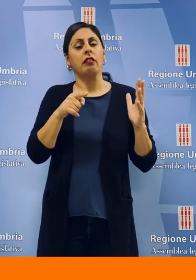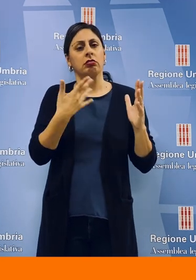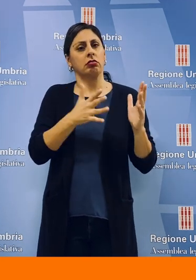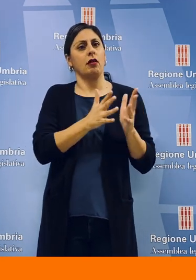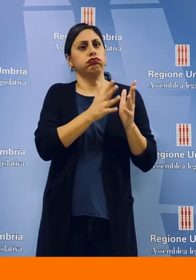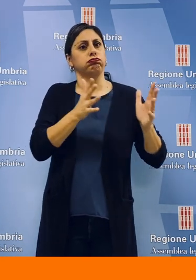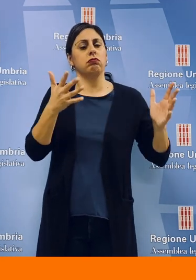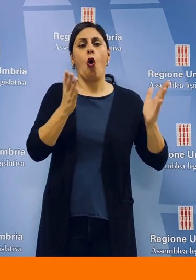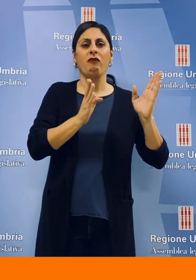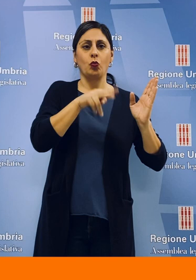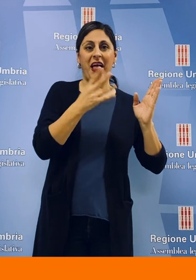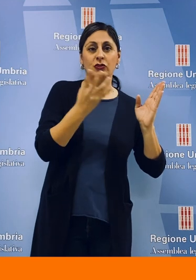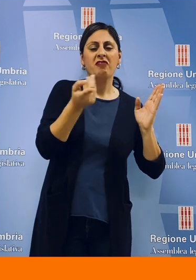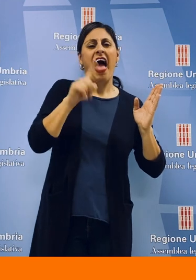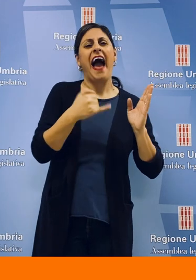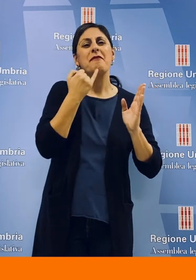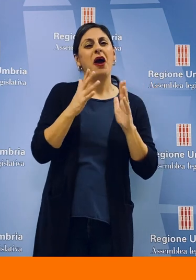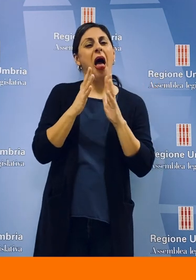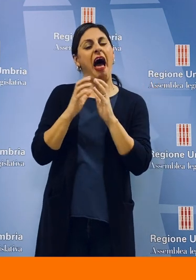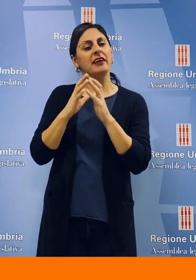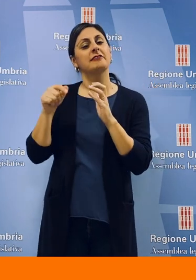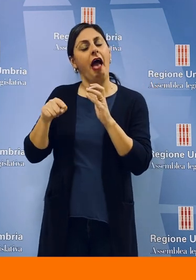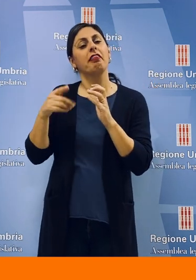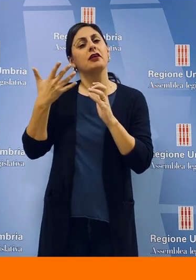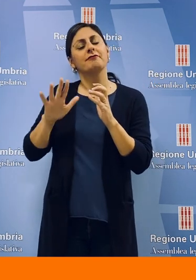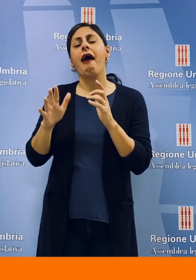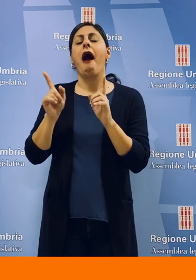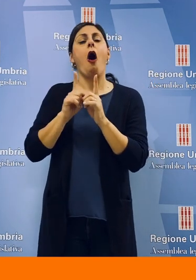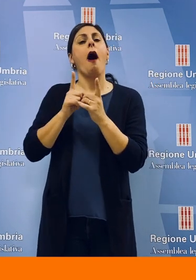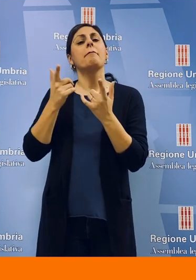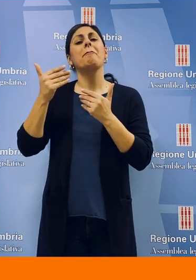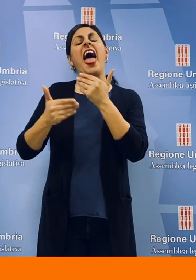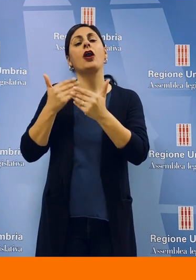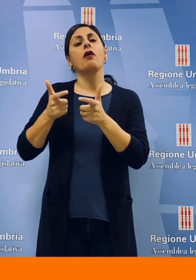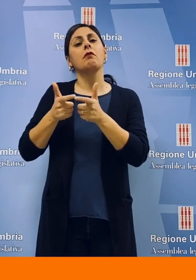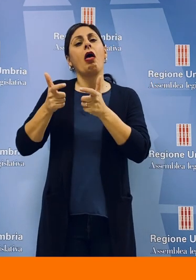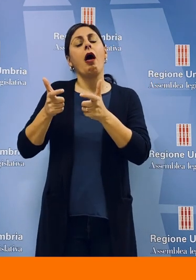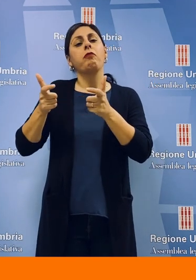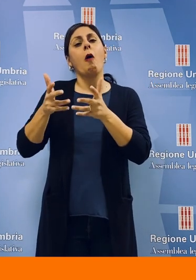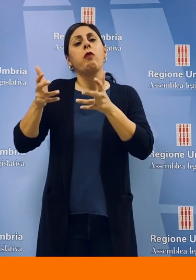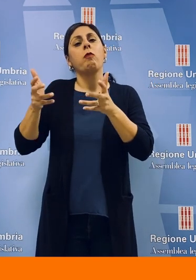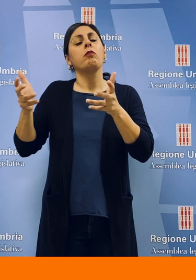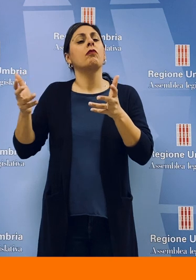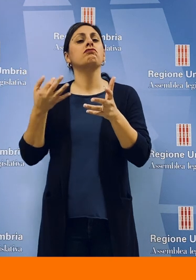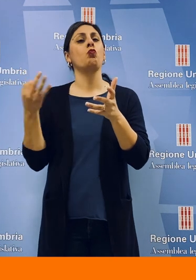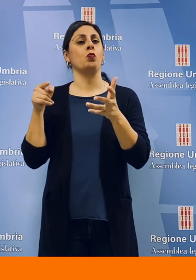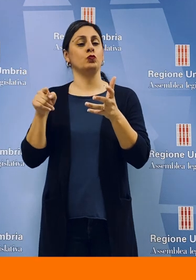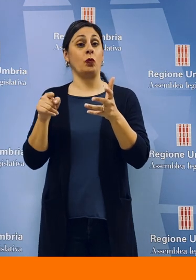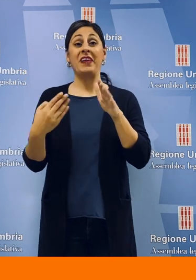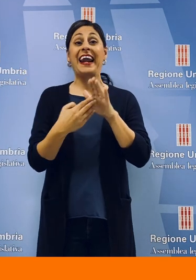2019, ma anche quelle più piccole sono in un sano percorso di crescita, anche dimensionale. I redditi dei dipendenti sono